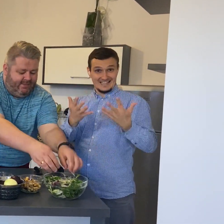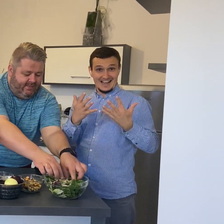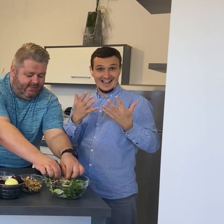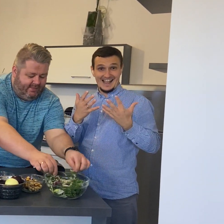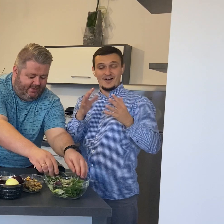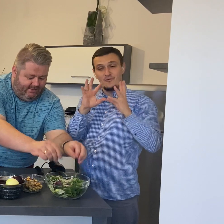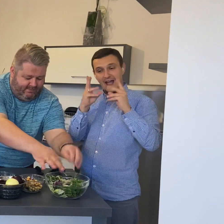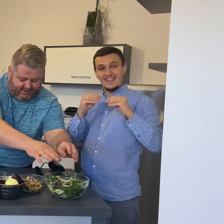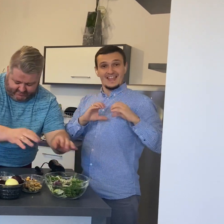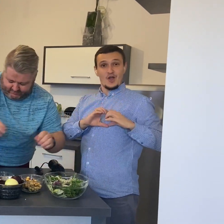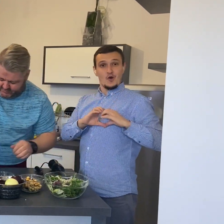Biała cebula.